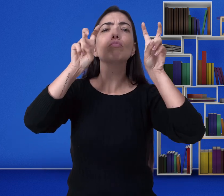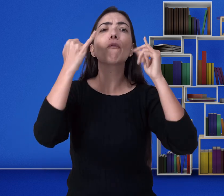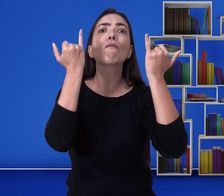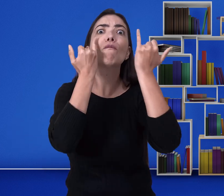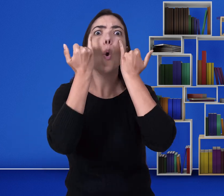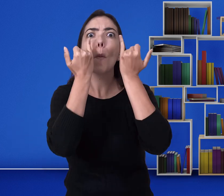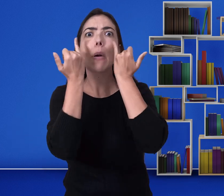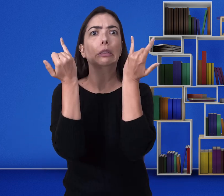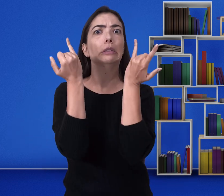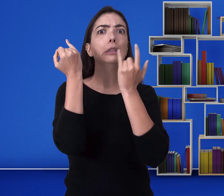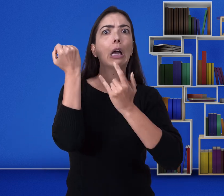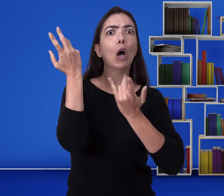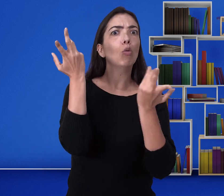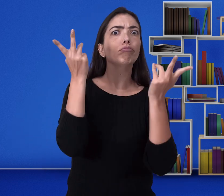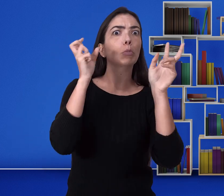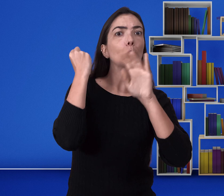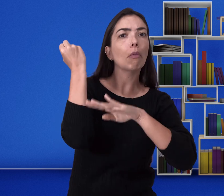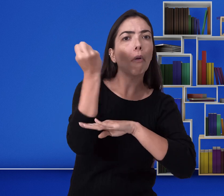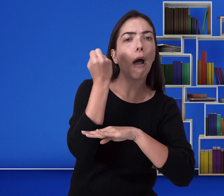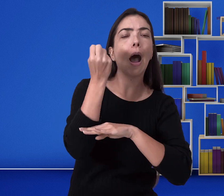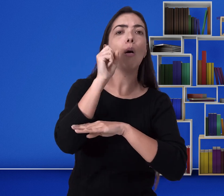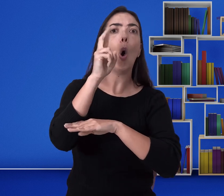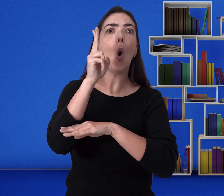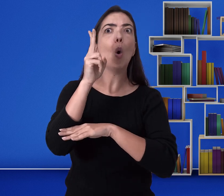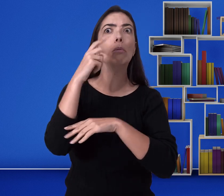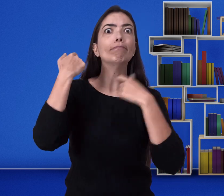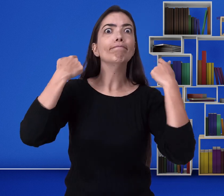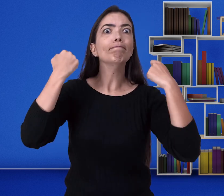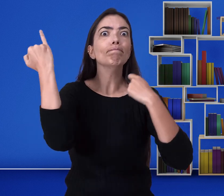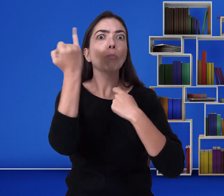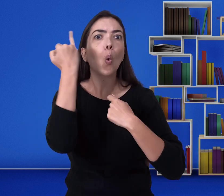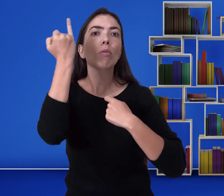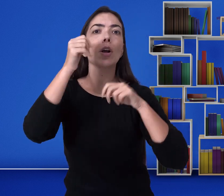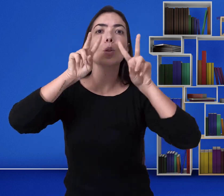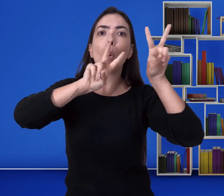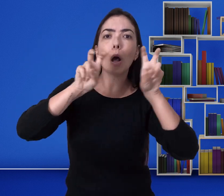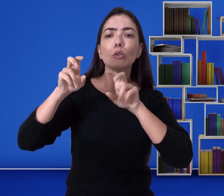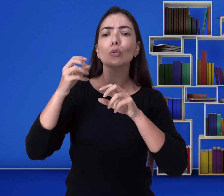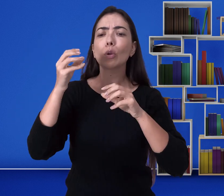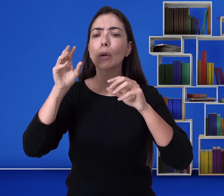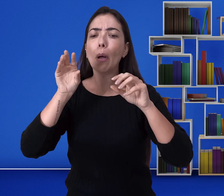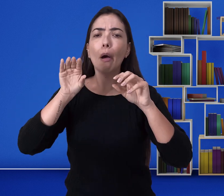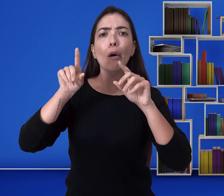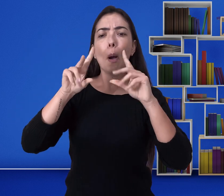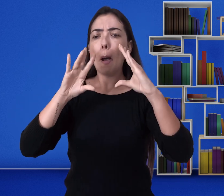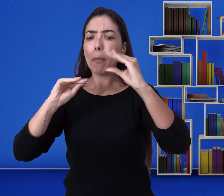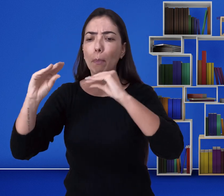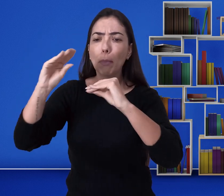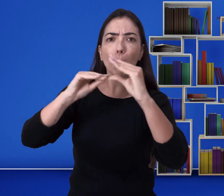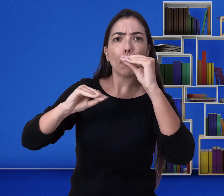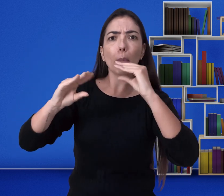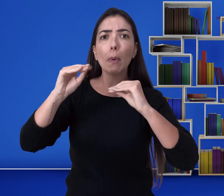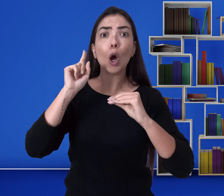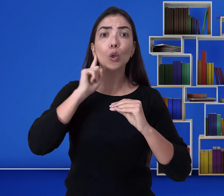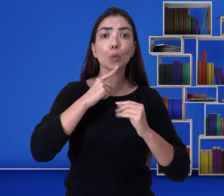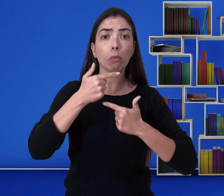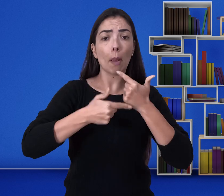presente. Ele não pode ficar ali à parte do que está ocorrendo. Isso é prejudicial para ele.